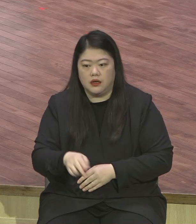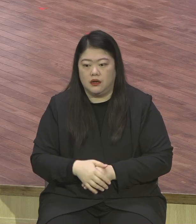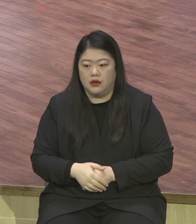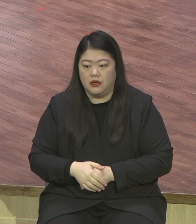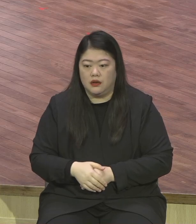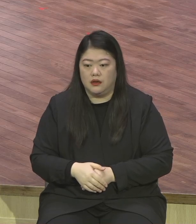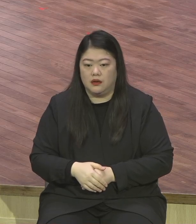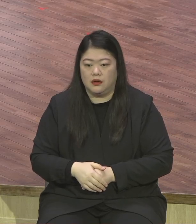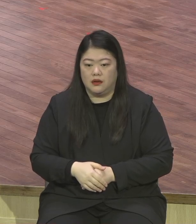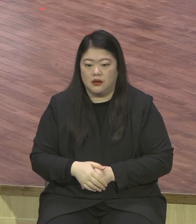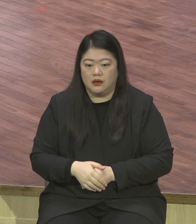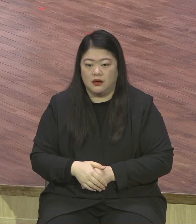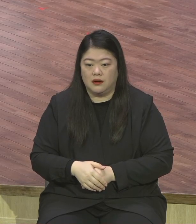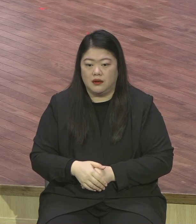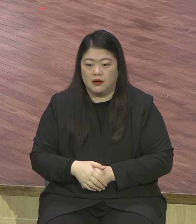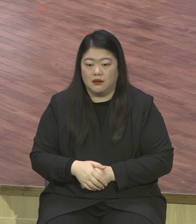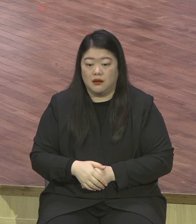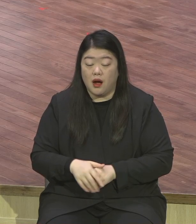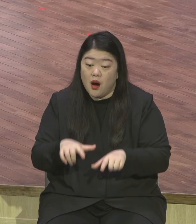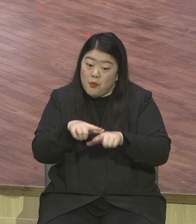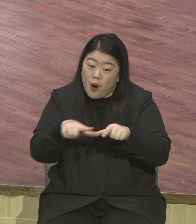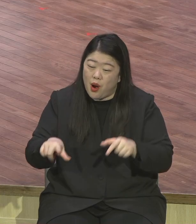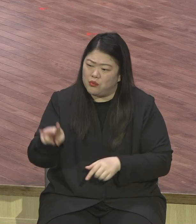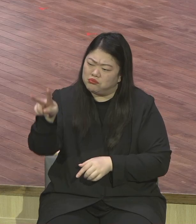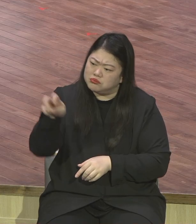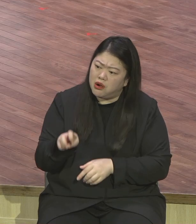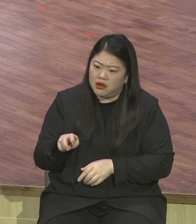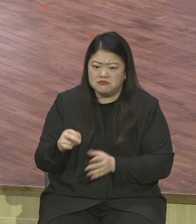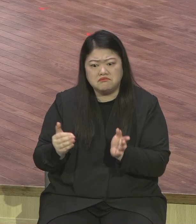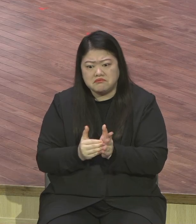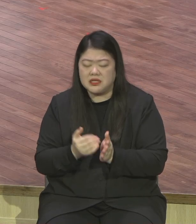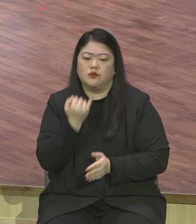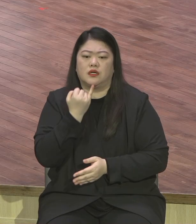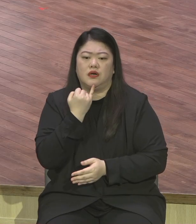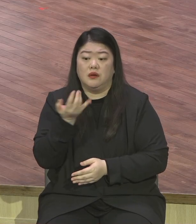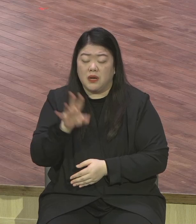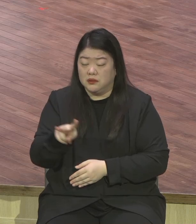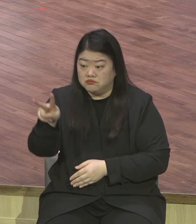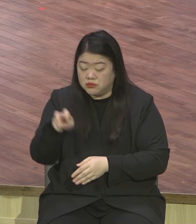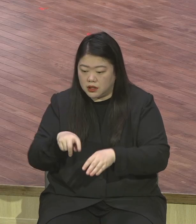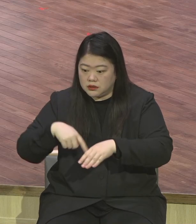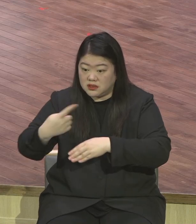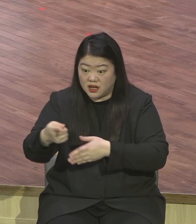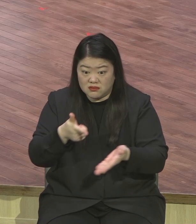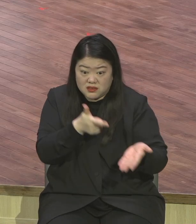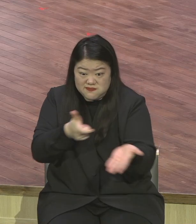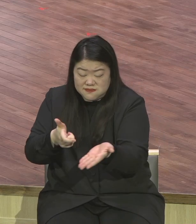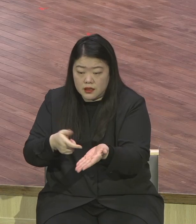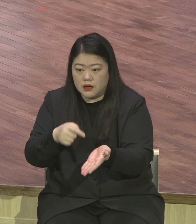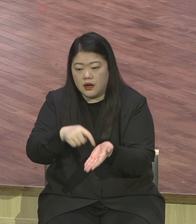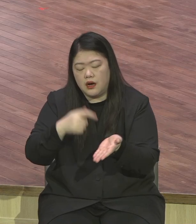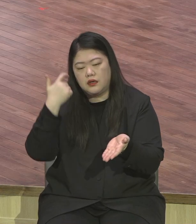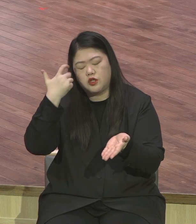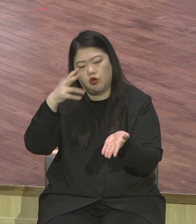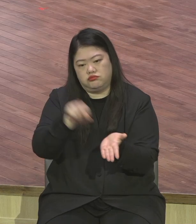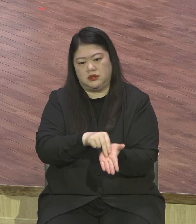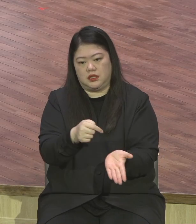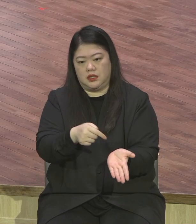영적상태 그거는 전혀 어느 뉴스도 어떤 사람도